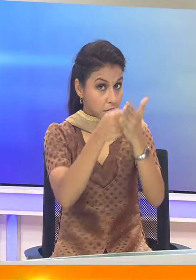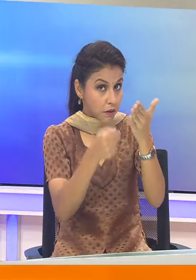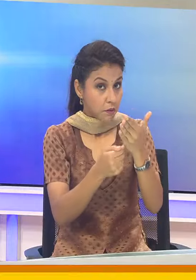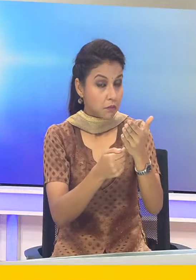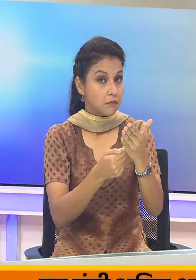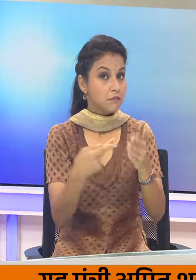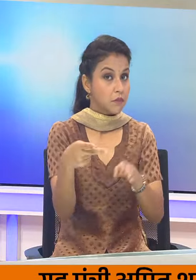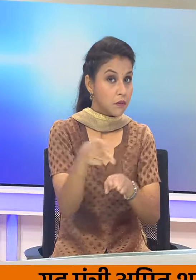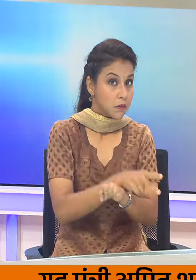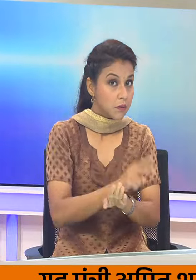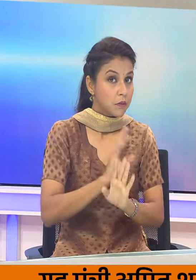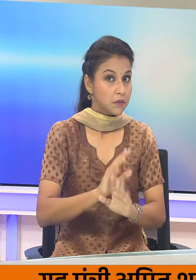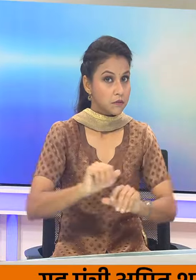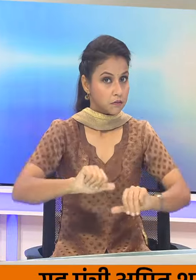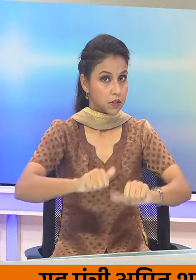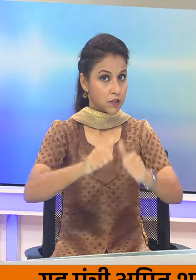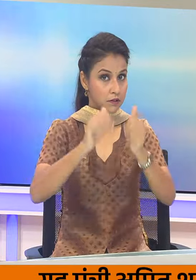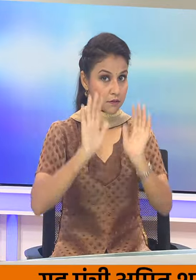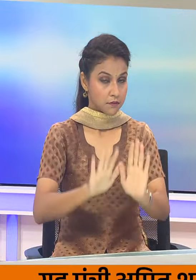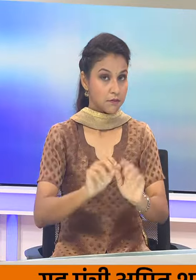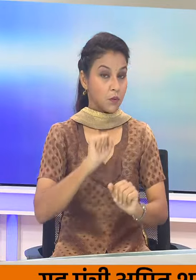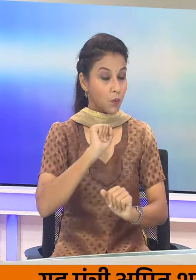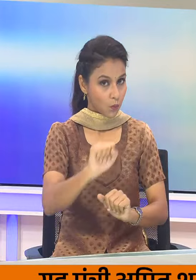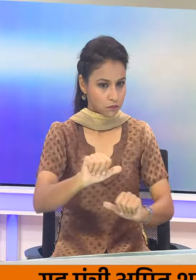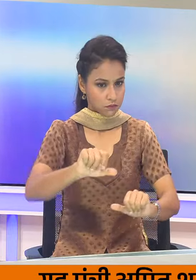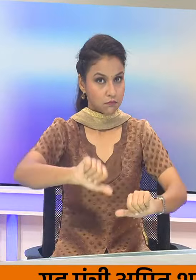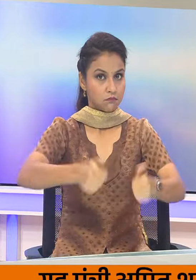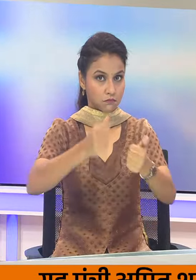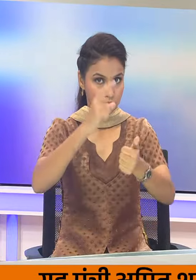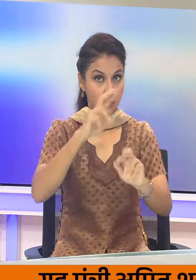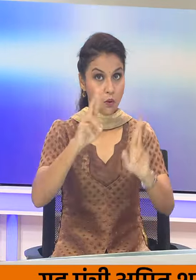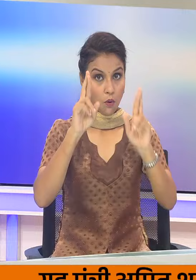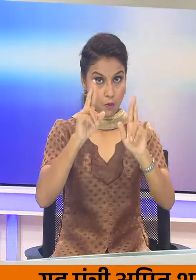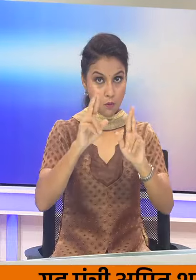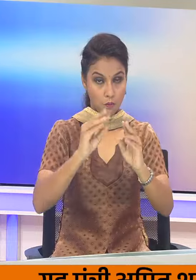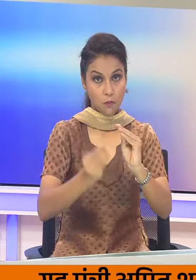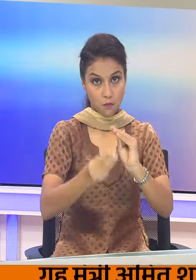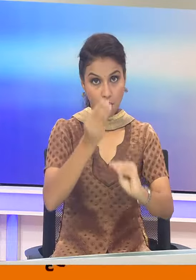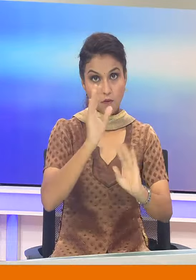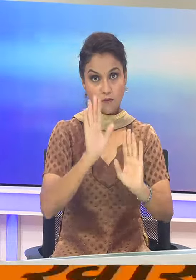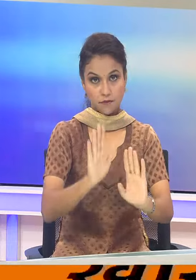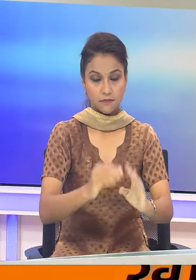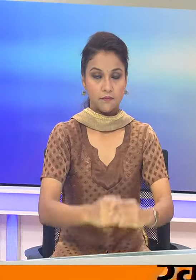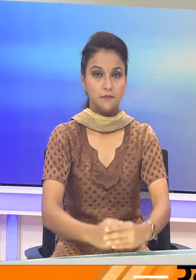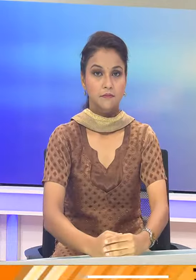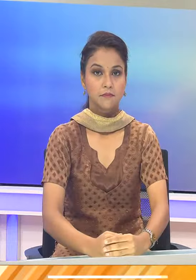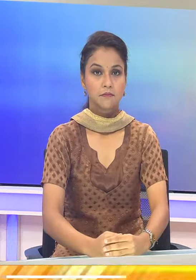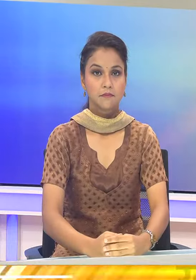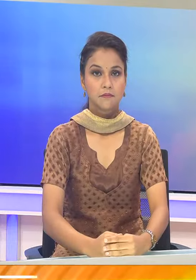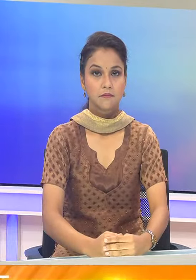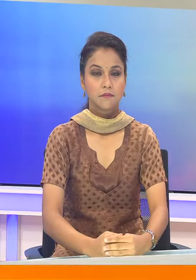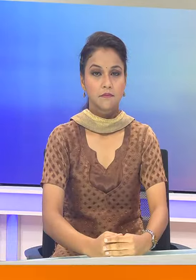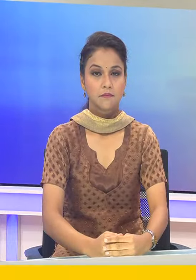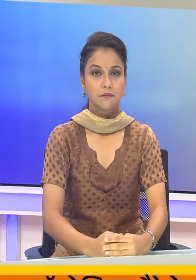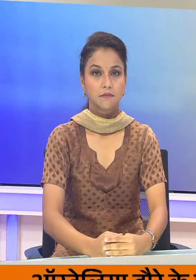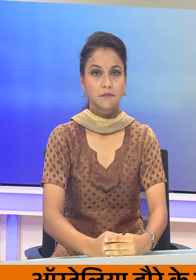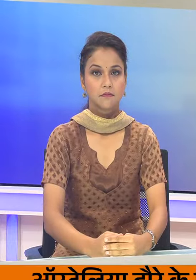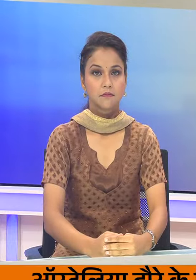वापस करवाने में सफल होते हैं, उनकी जीत की उमीद ज्यादा होगी।